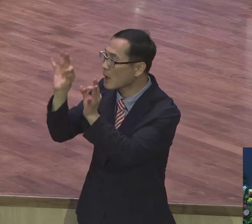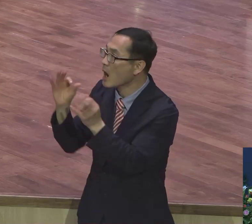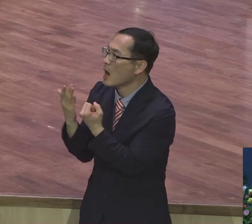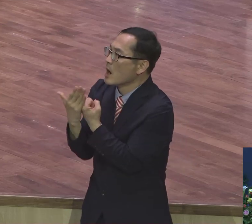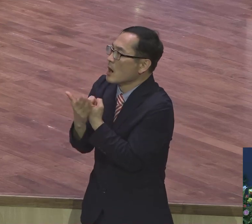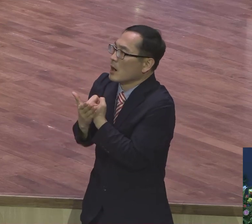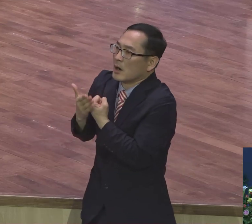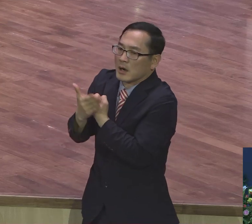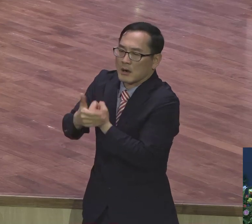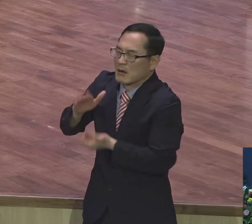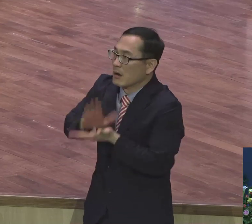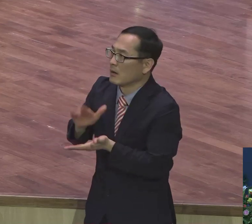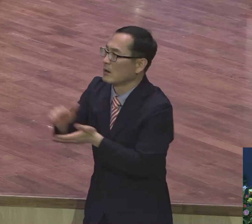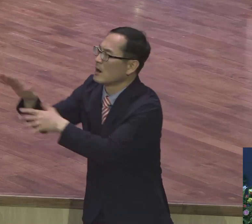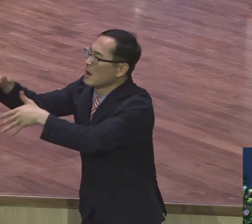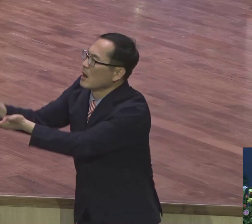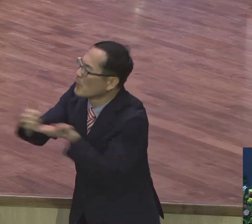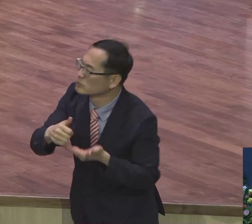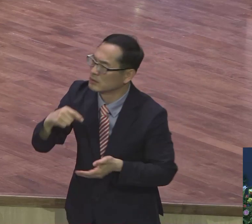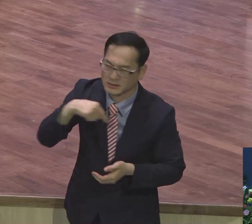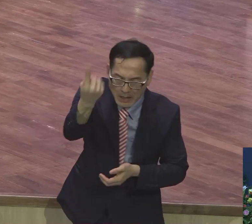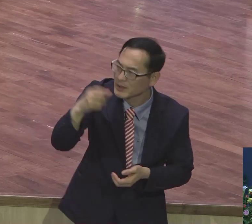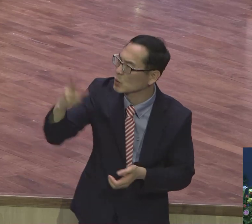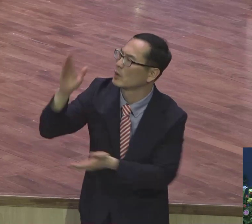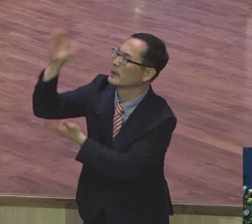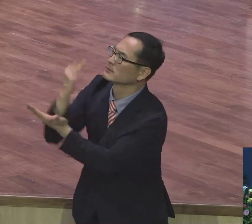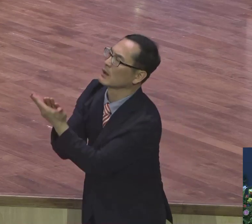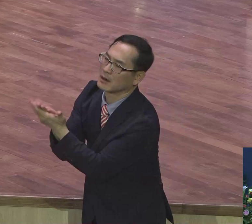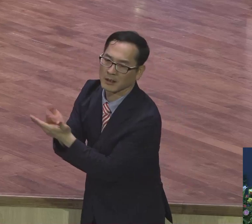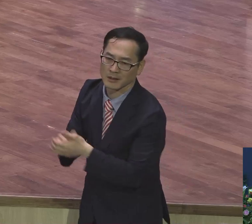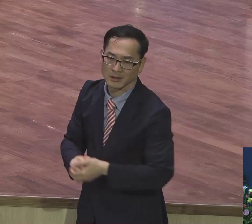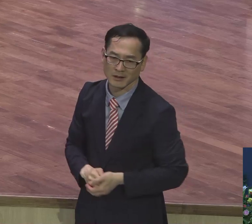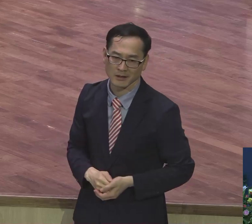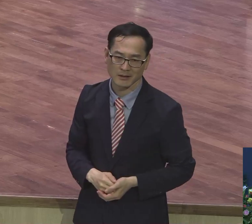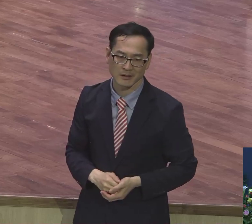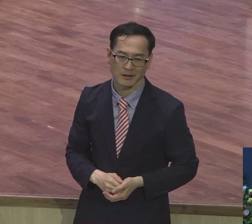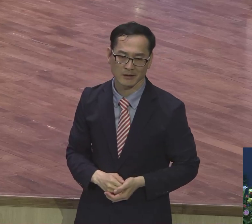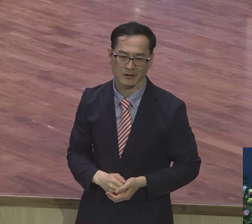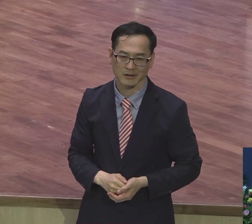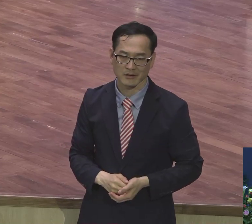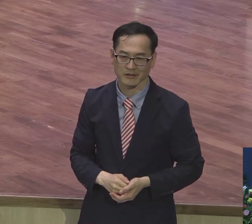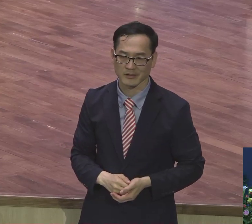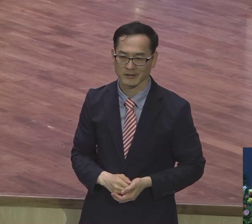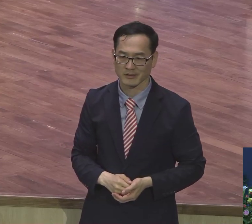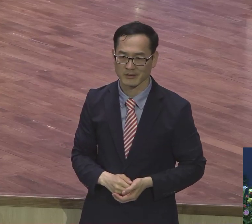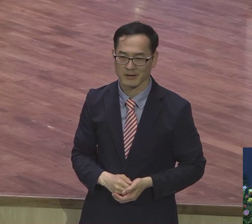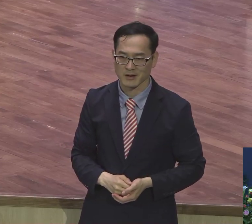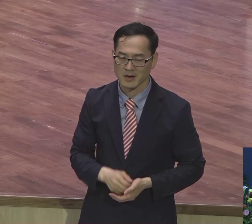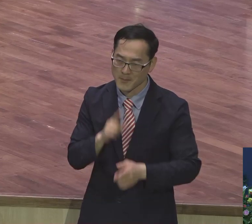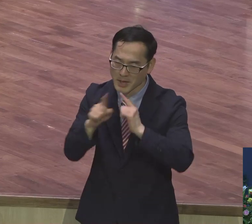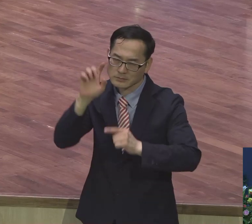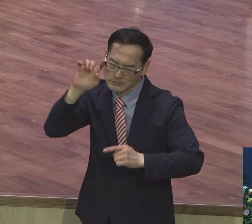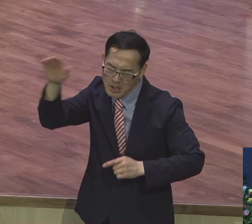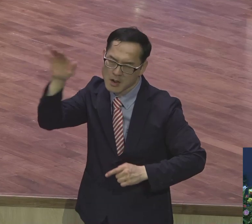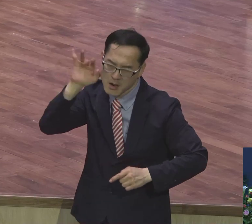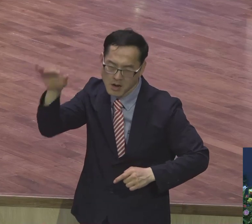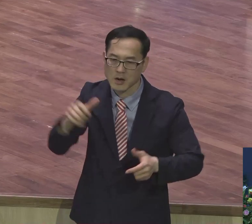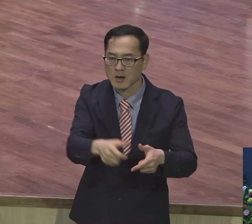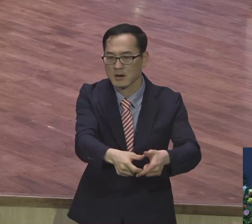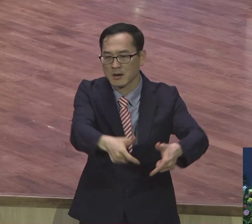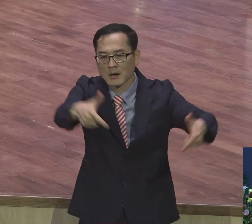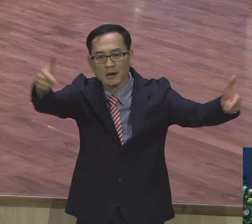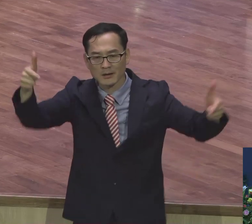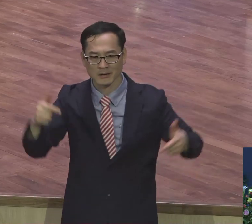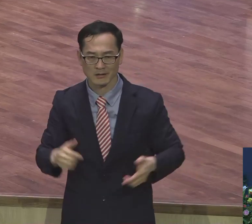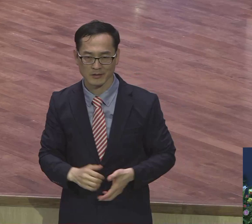하나님의 말씀이 졸졸졸 나올 정도 되면요. 독수리 날개쳐 올라간다니까요. 그 사람들 사업할 때 아닙니까.